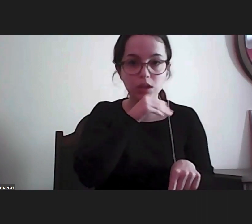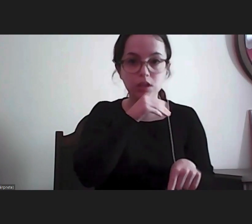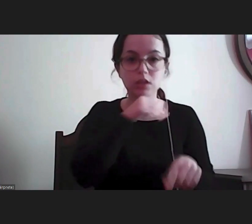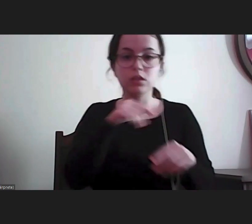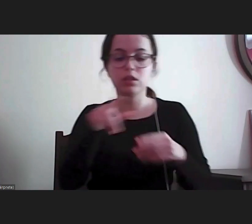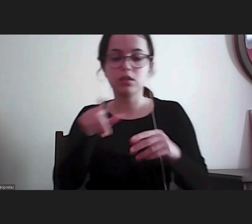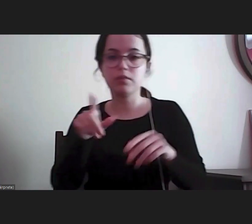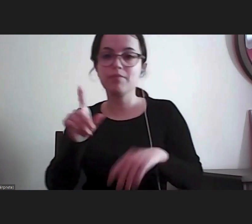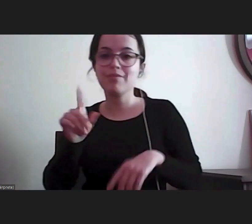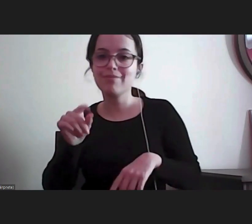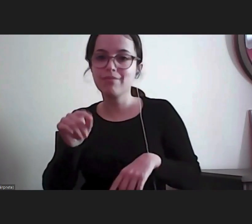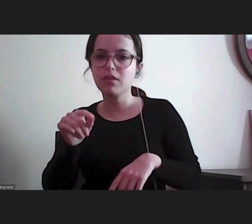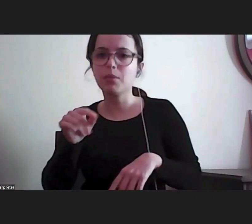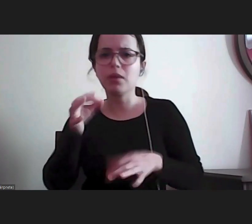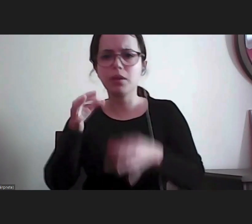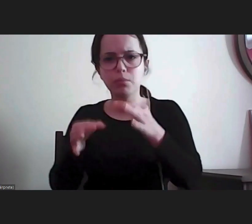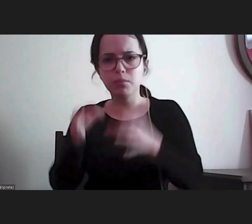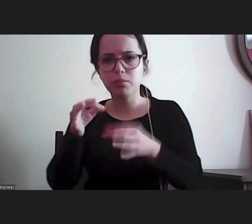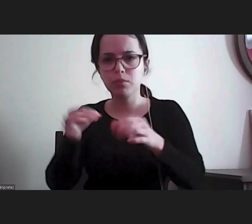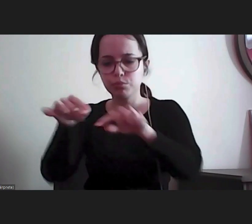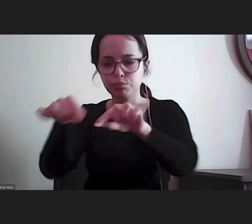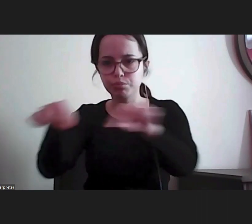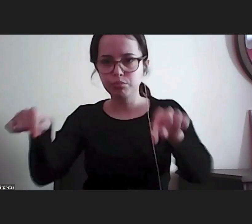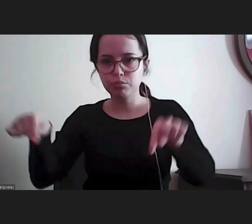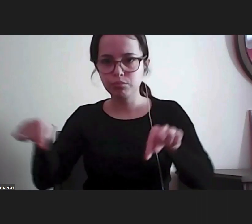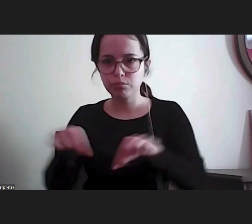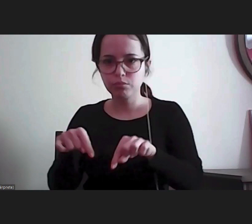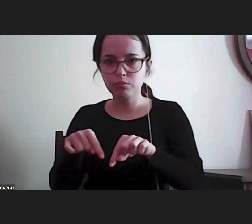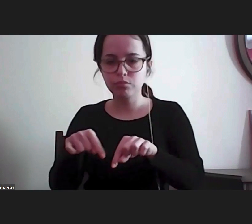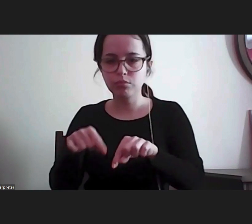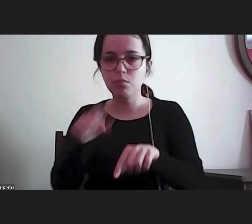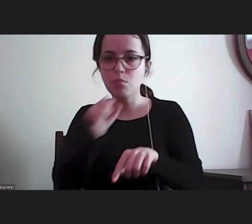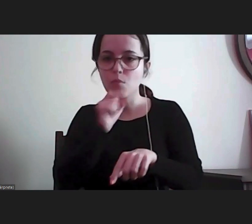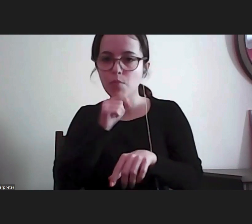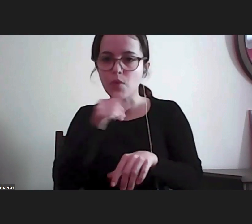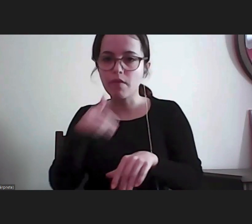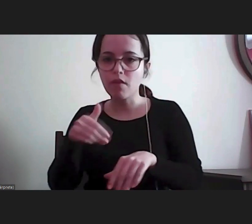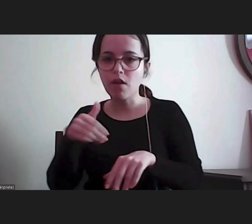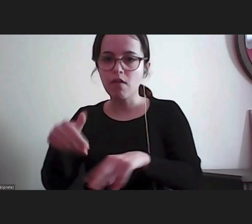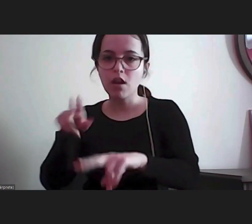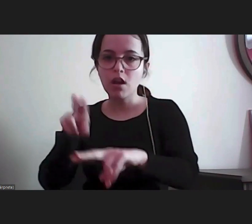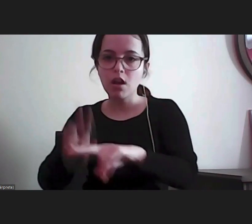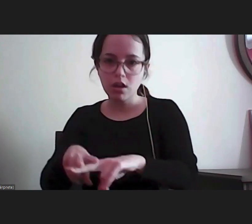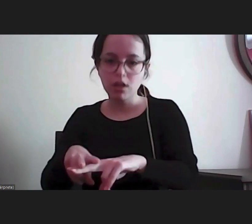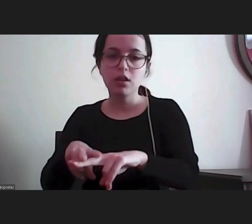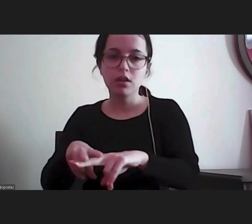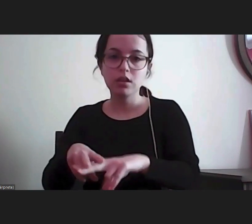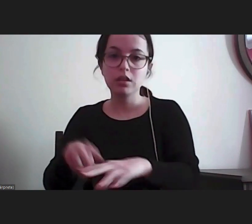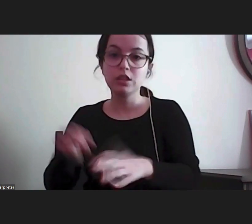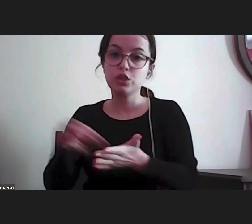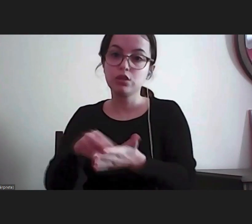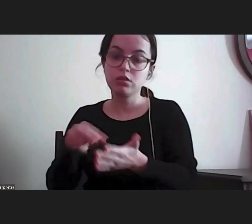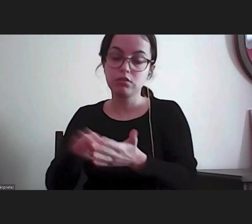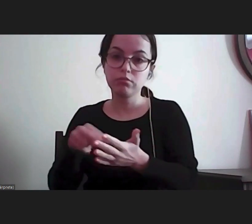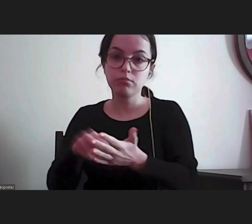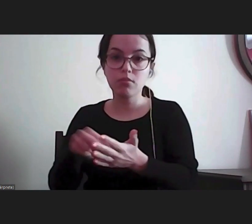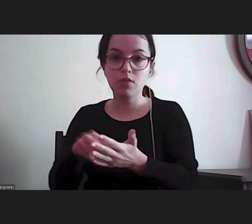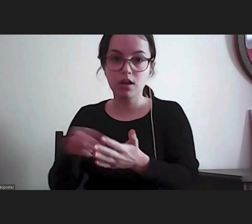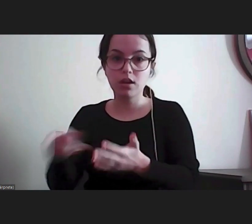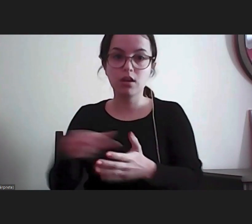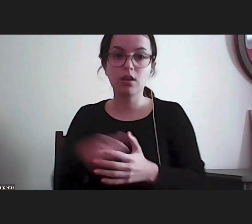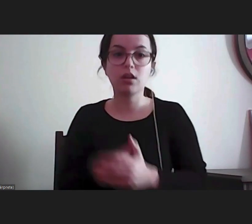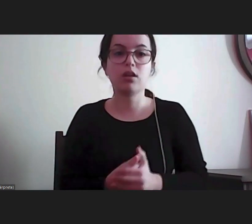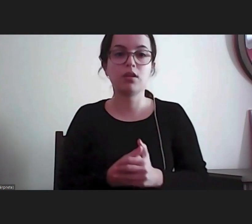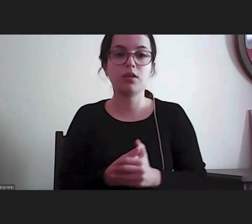celas onde as pessoas que estão em situação de detenção aguardam quando presentes a tribunal. Qualquer